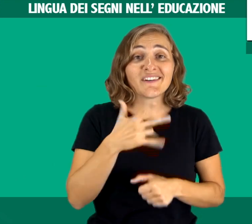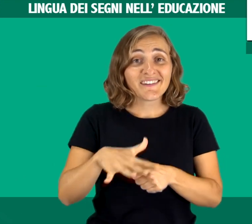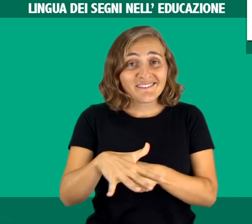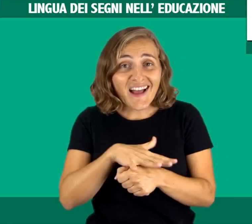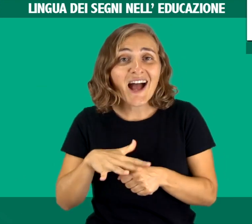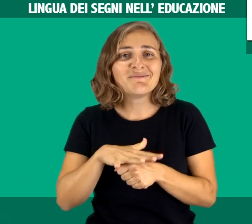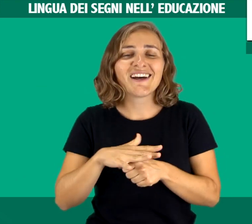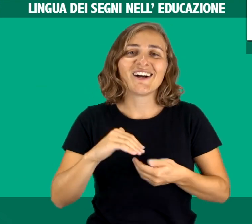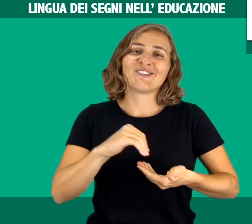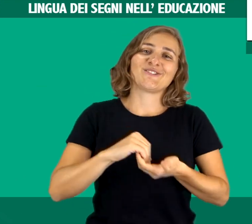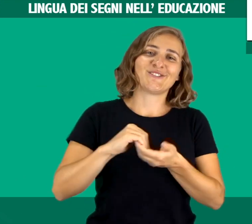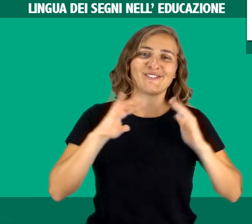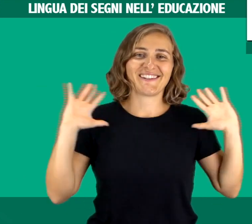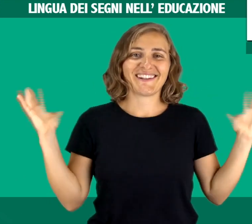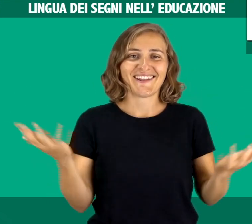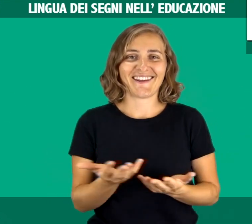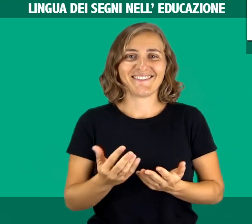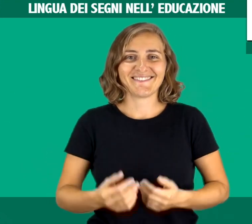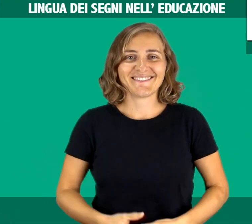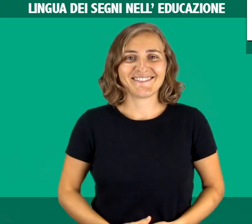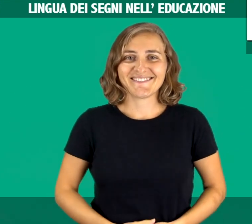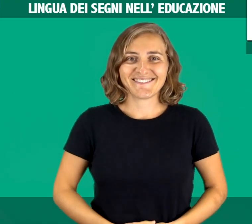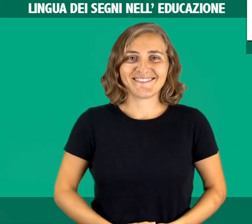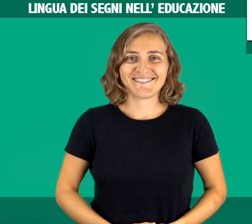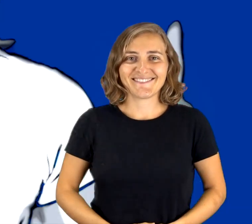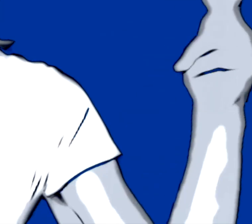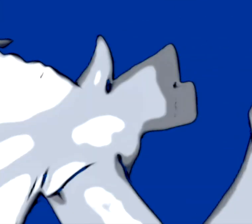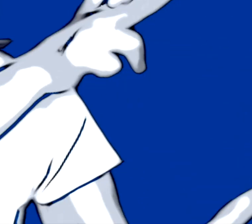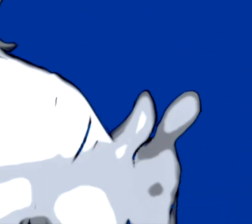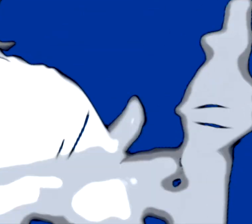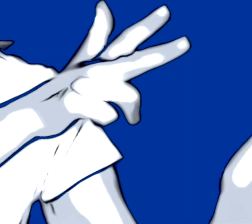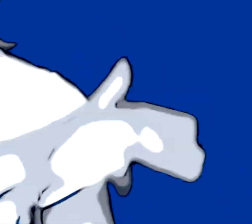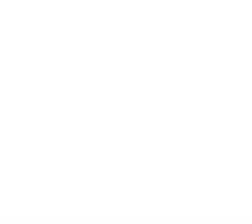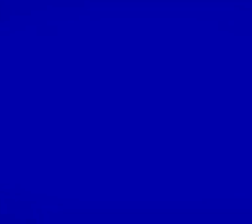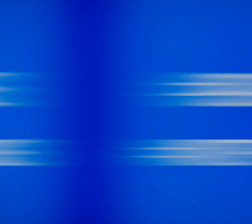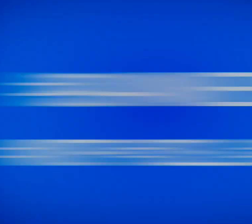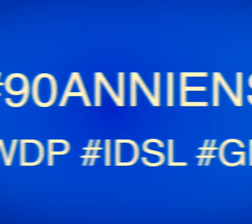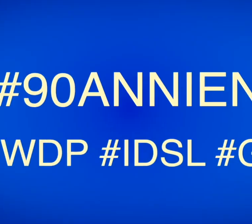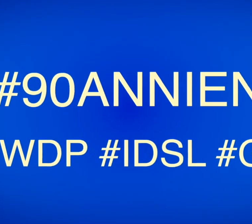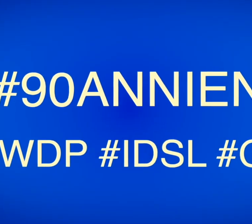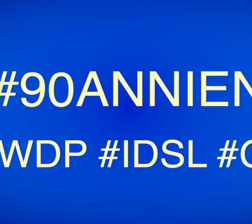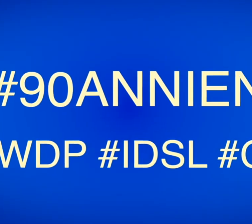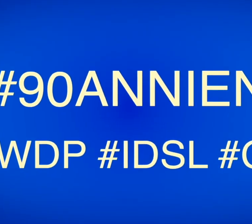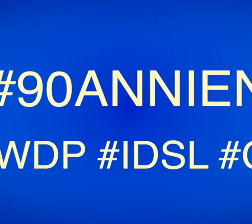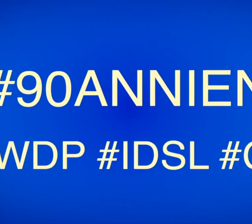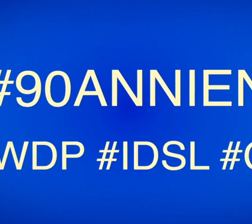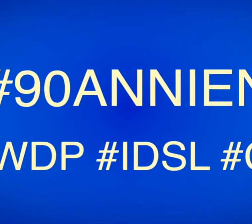Il bilinguismo rappresenta una preziosa opportunità per il bambino sordo, la famiglia e l'intera società.